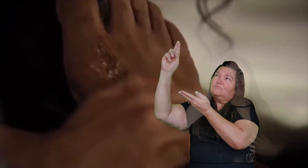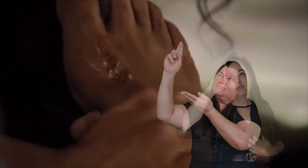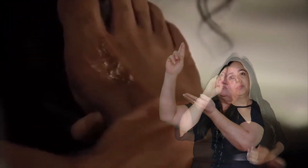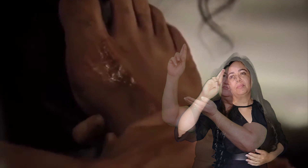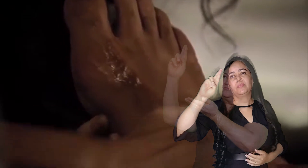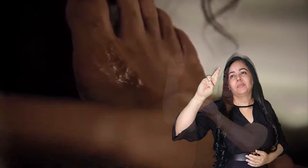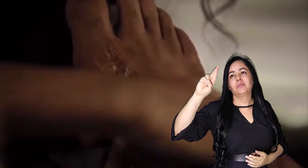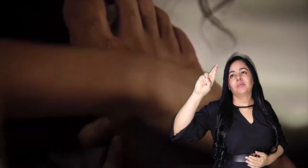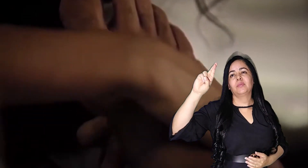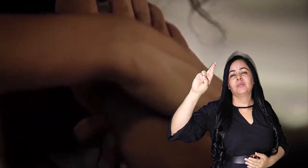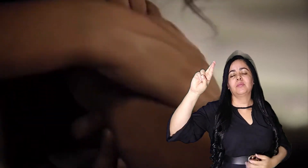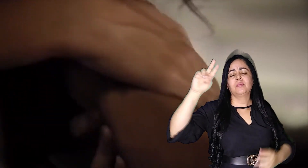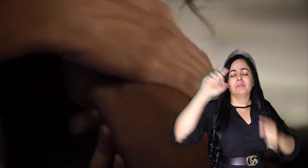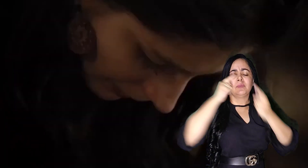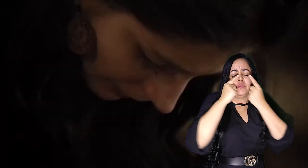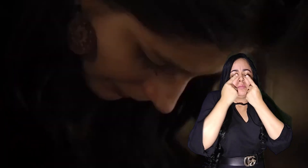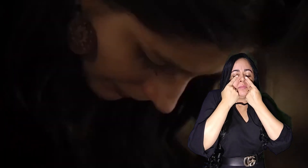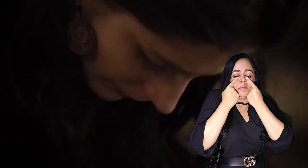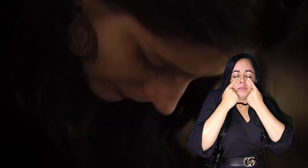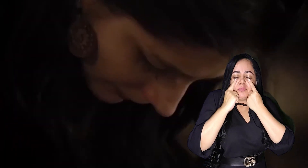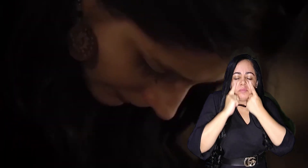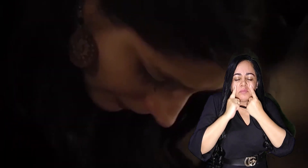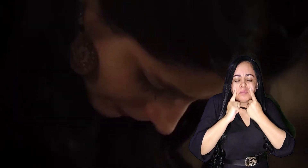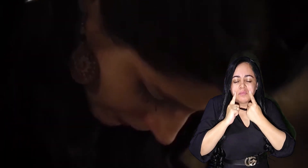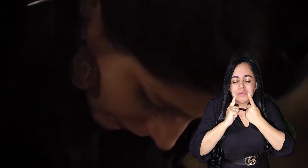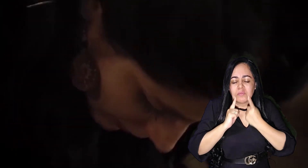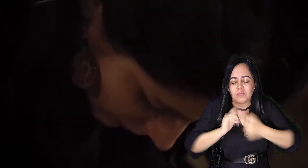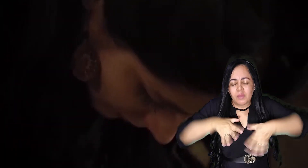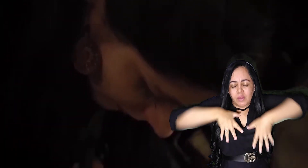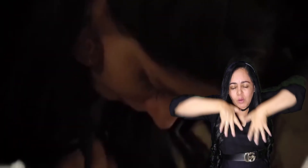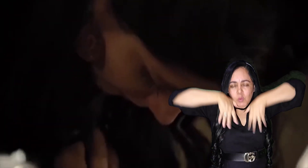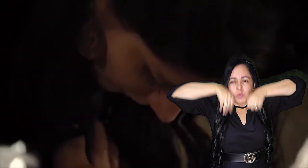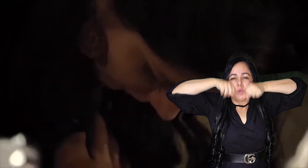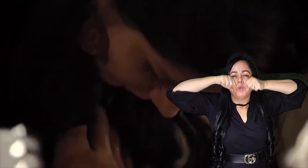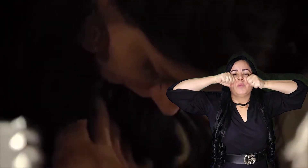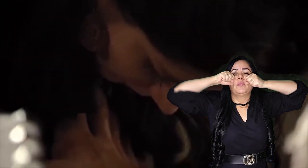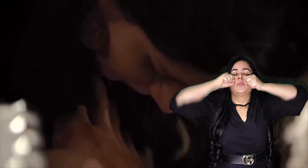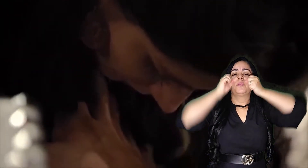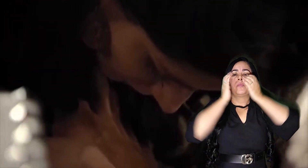Nossas lágrimas enxugará